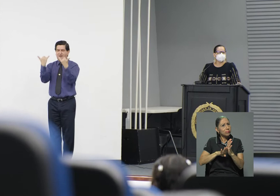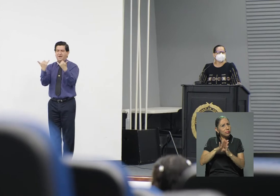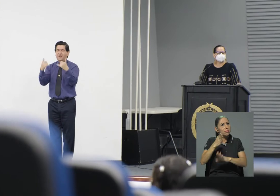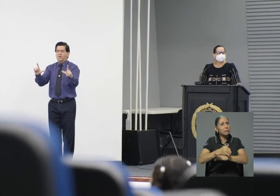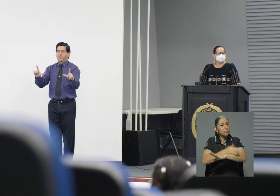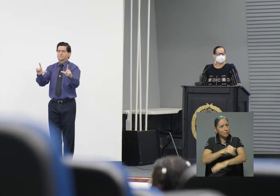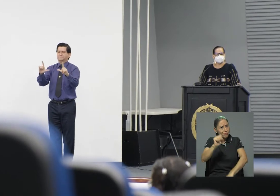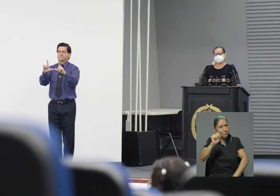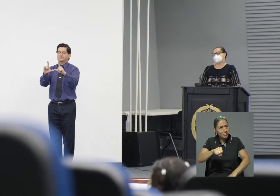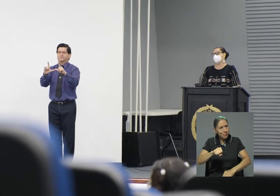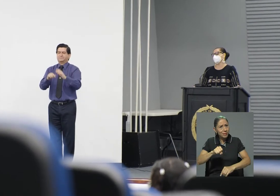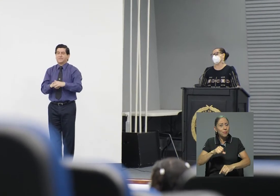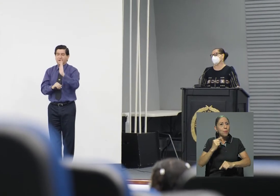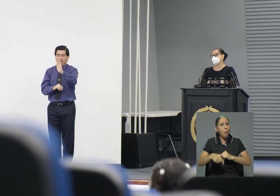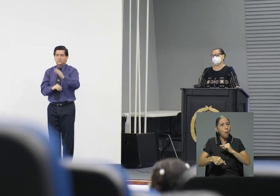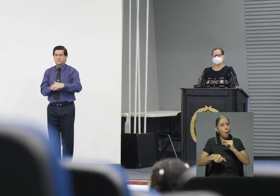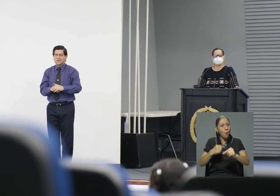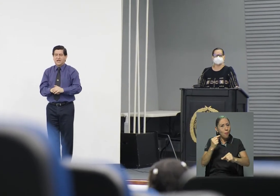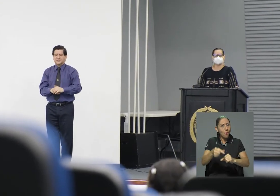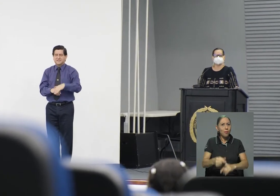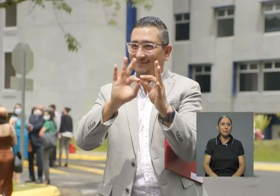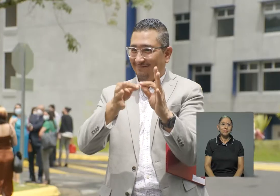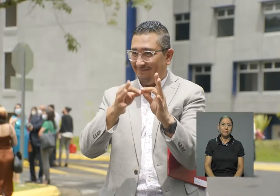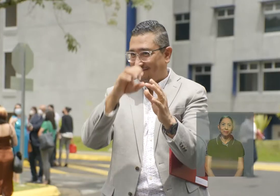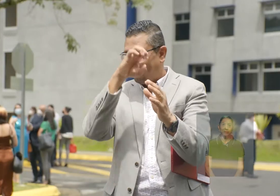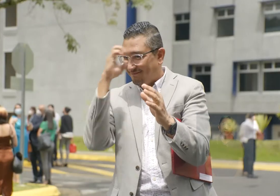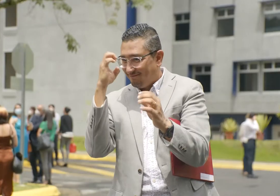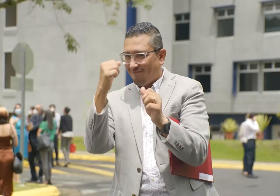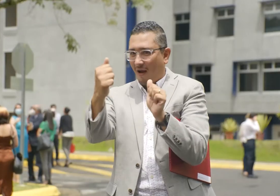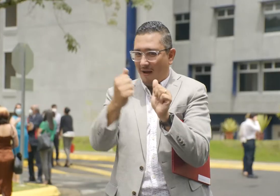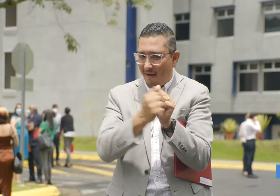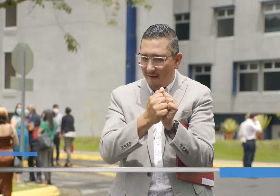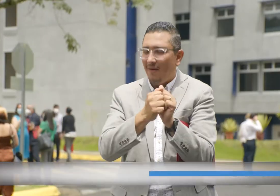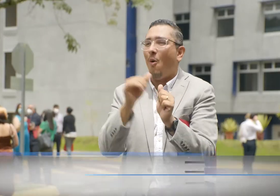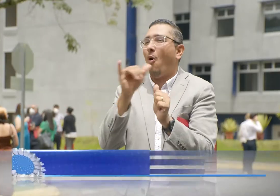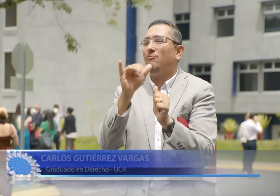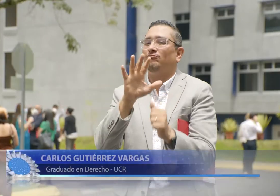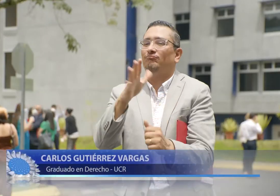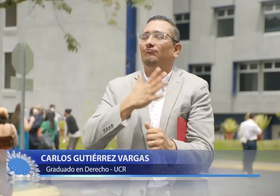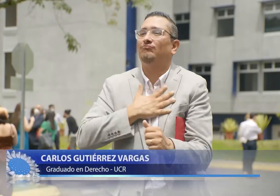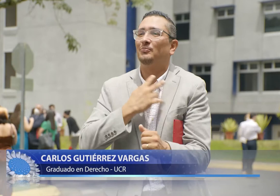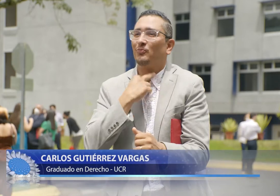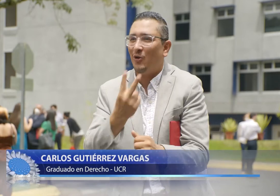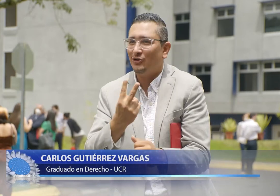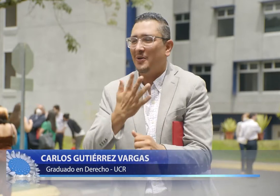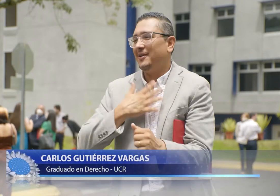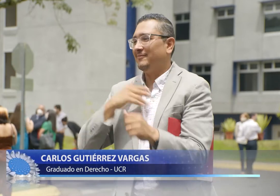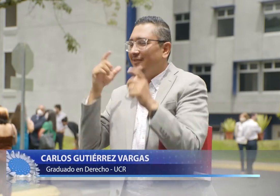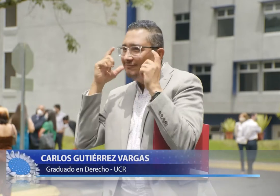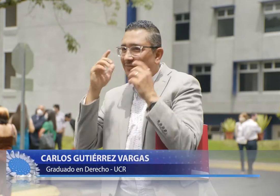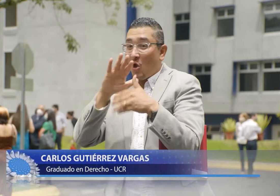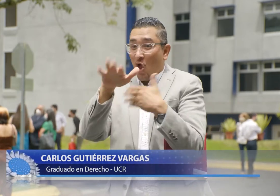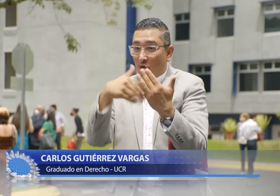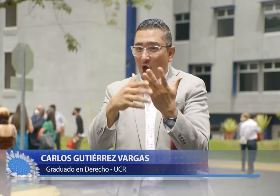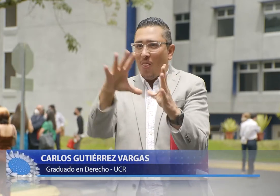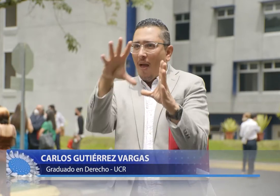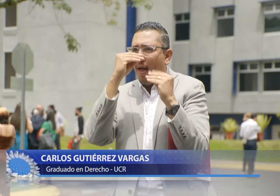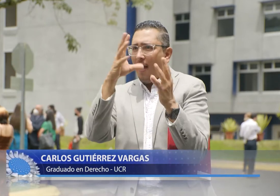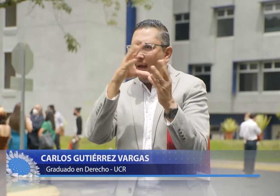poco a poco. Él, como intérprete, Erick, estuvo conmigo, siendo mi voz y mis oídos, para poder